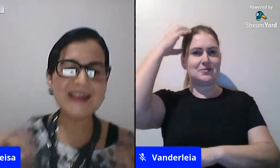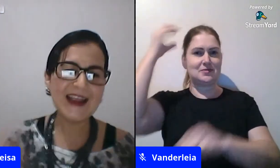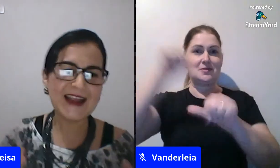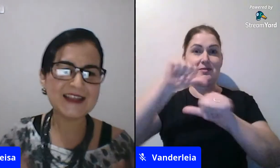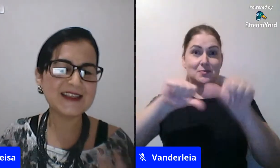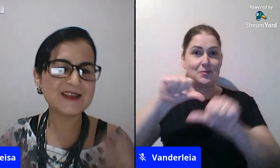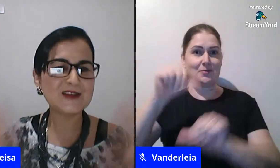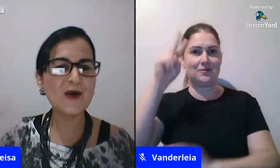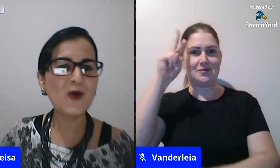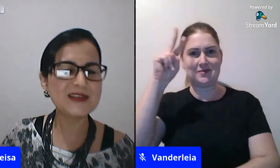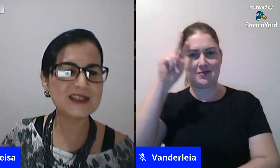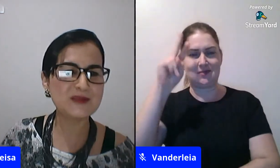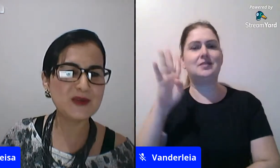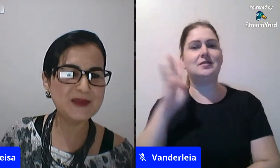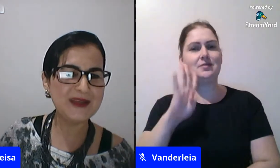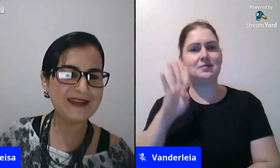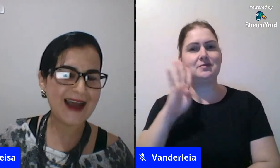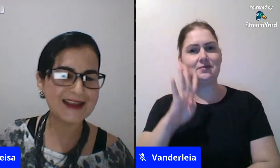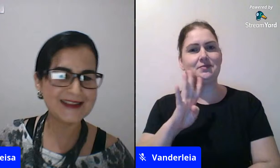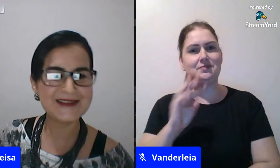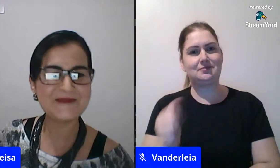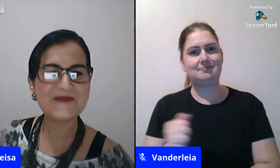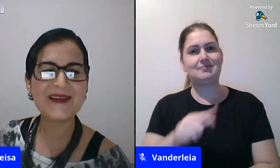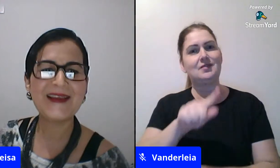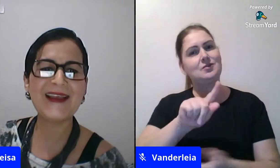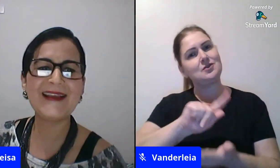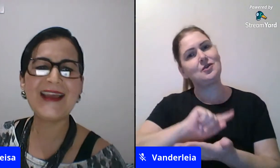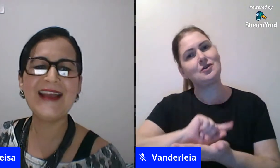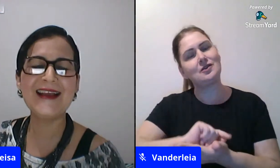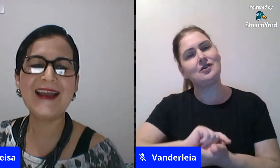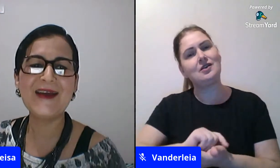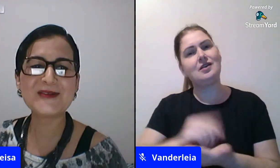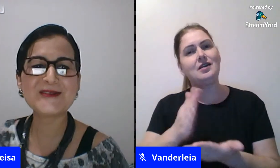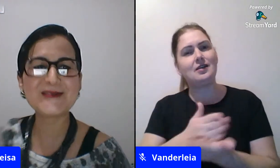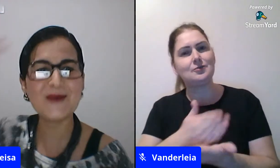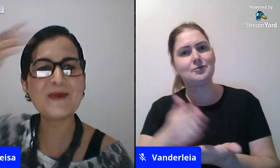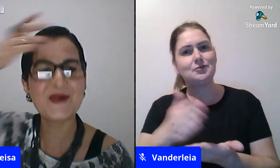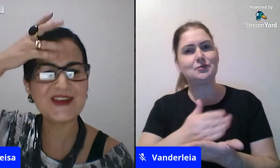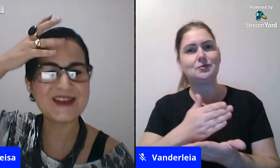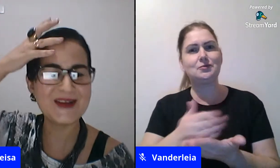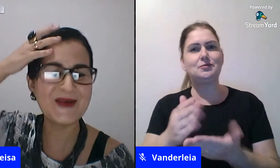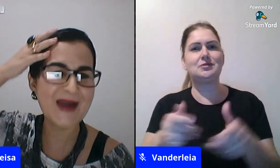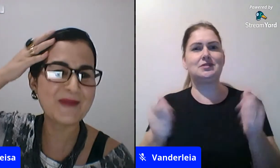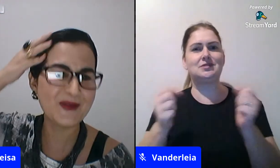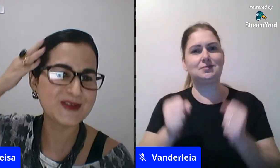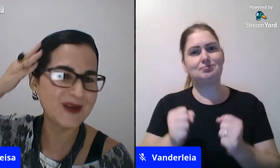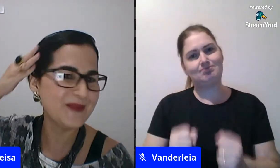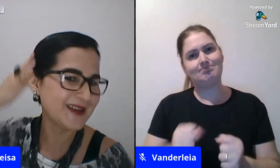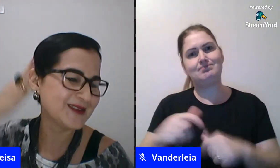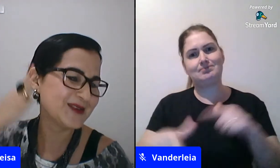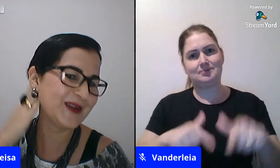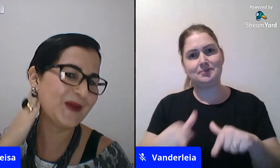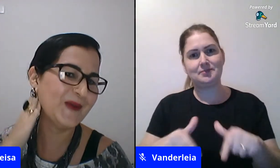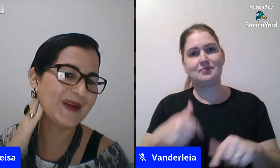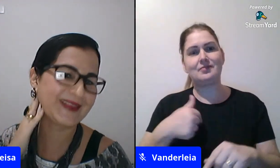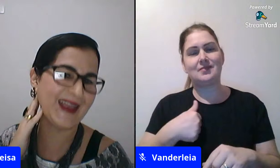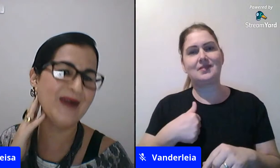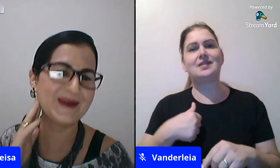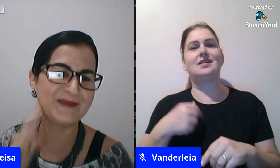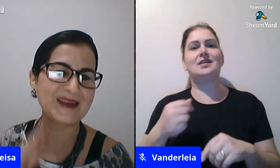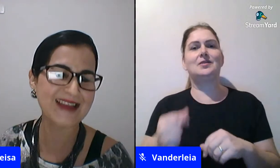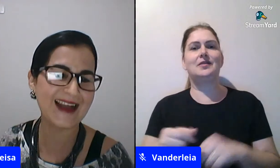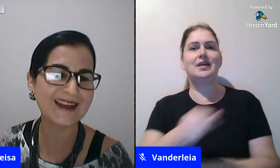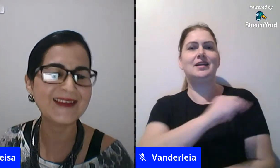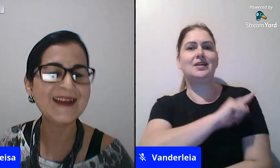gente essas são algumas das possibilidades quem eu sou professora eu era professora mesmo do ciclo 1